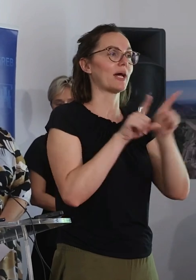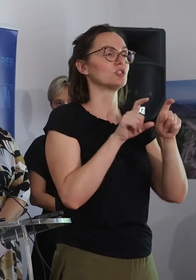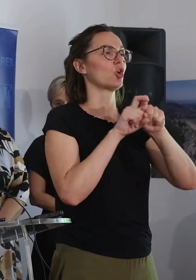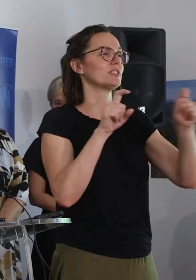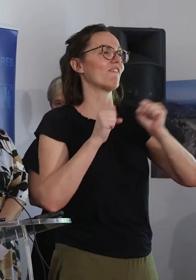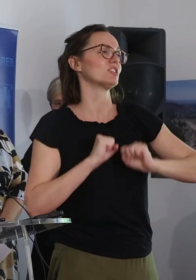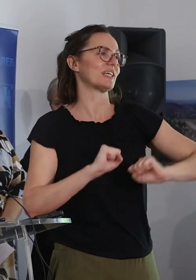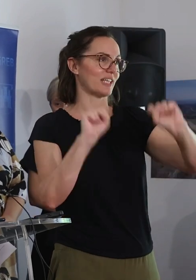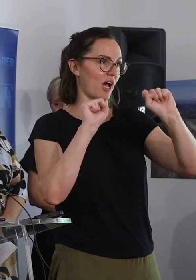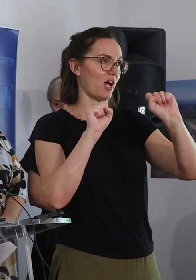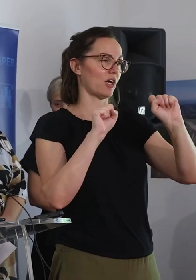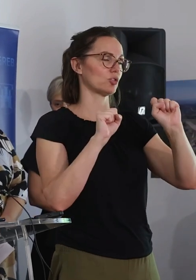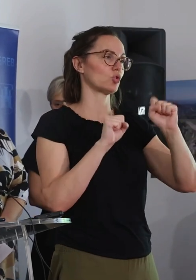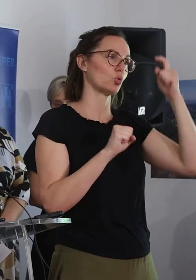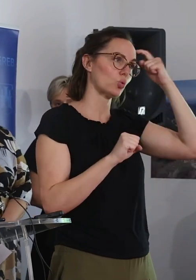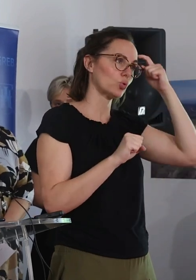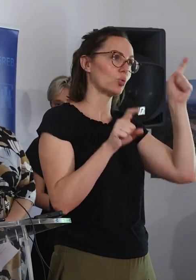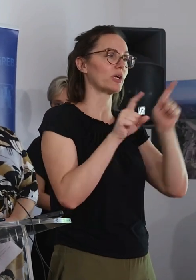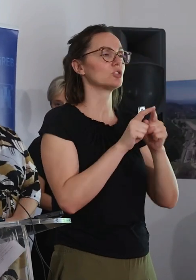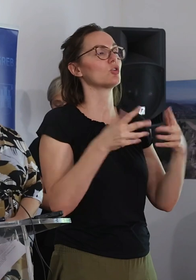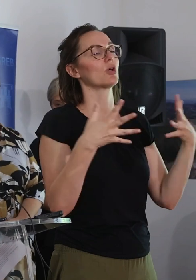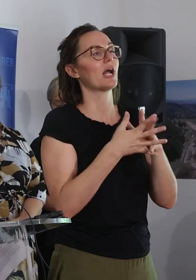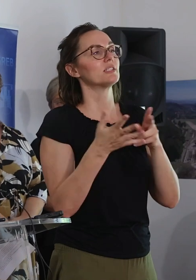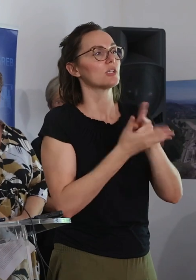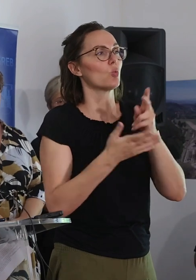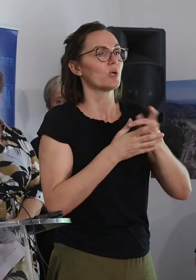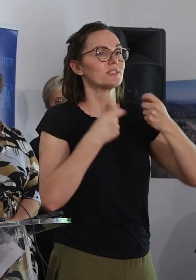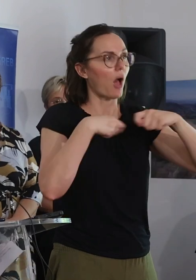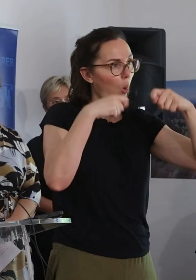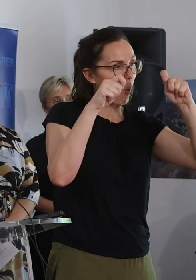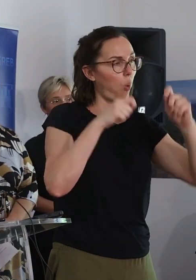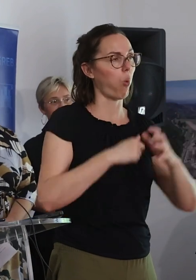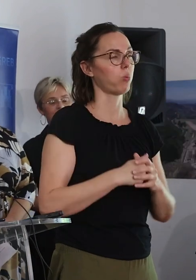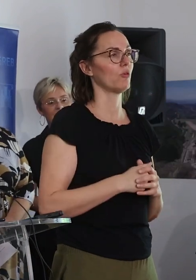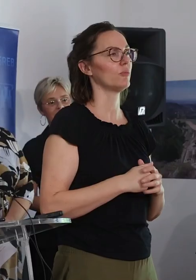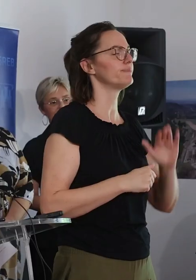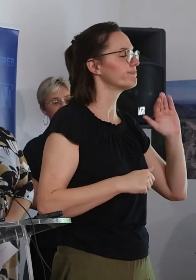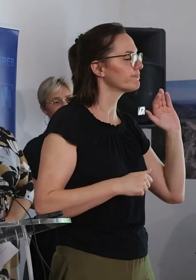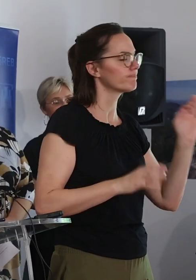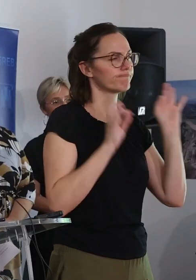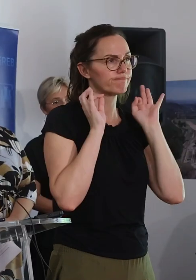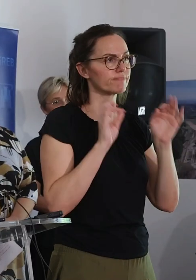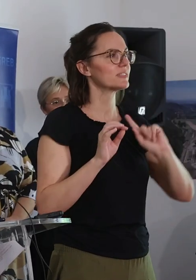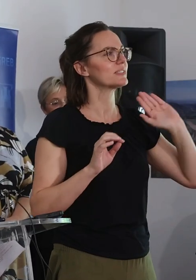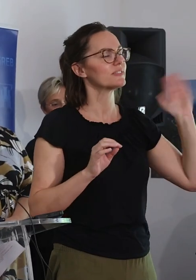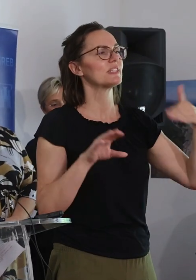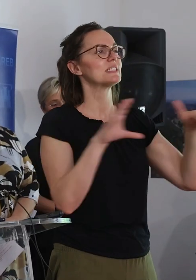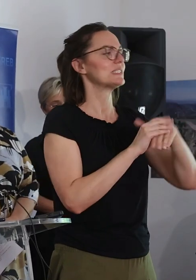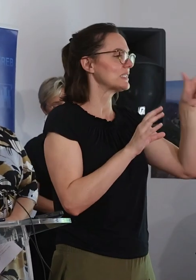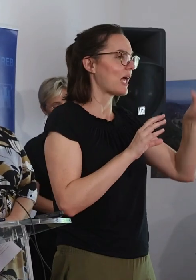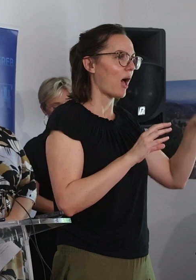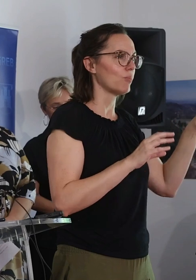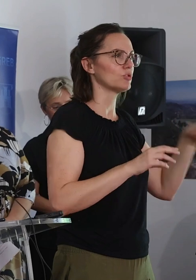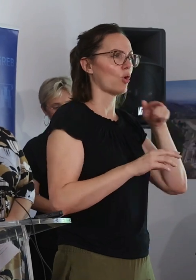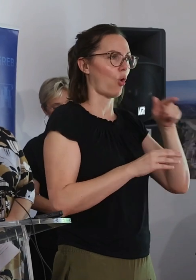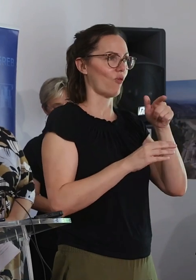prirode, Gradskog ureda za obnovu i izgradnju grada, te doista svima zaposlenim u Arheološkom muzeju